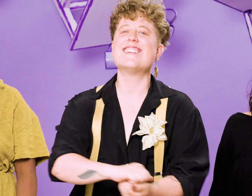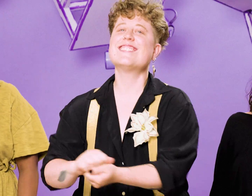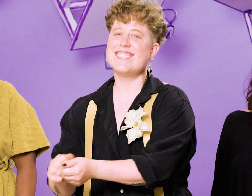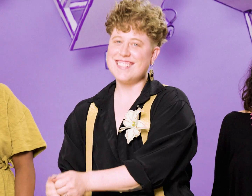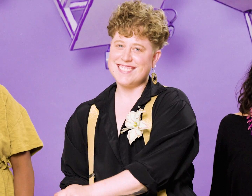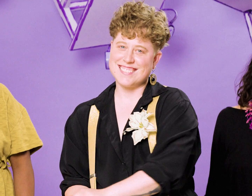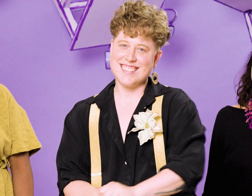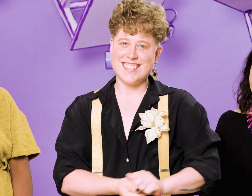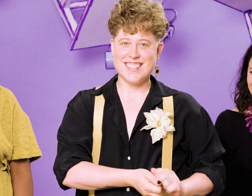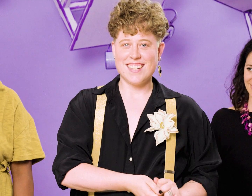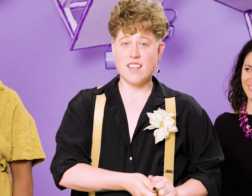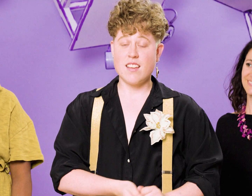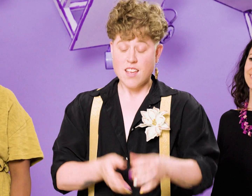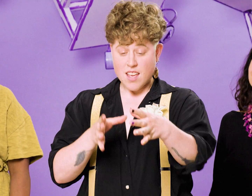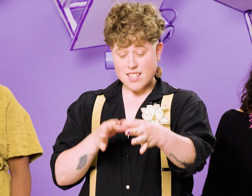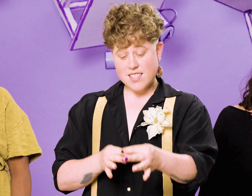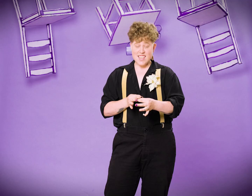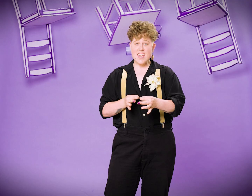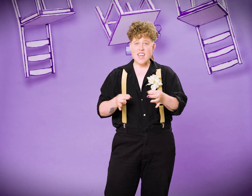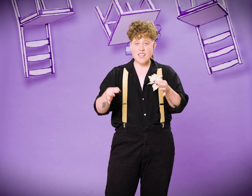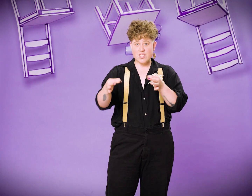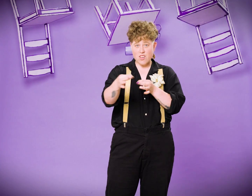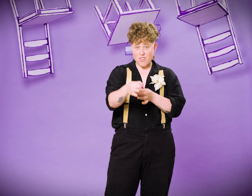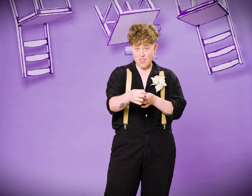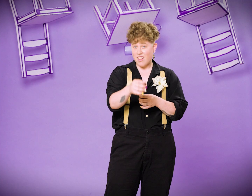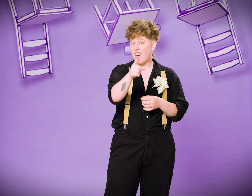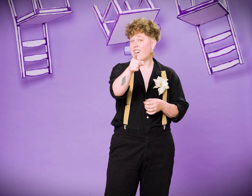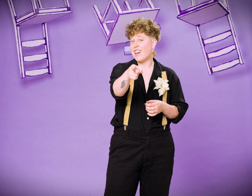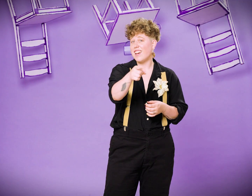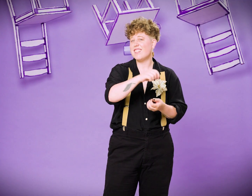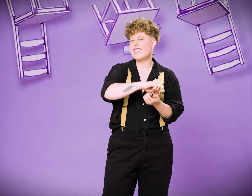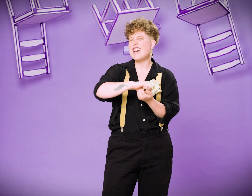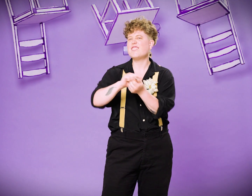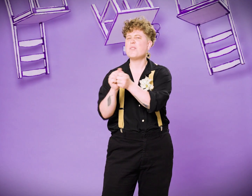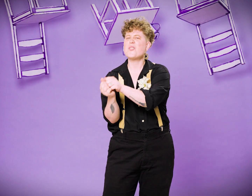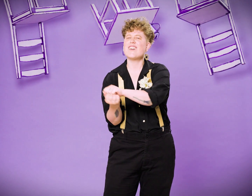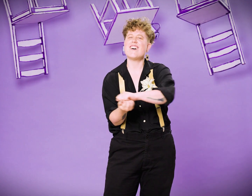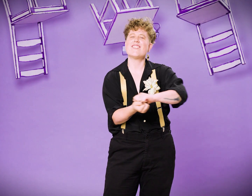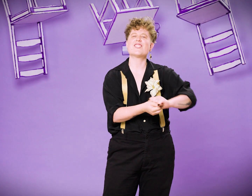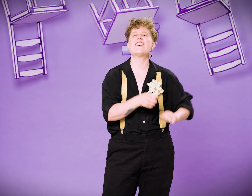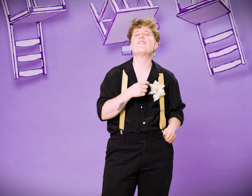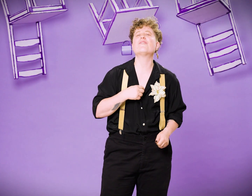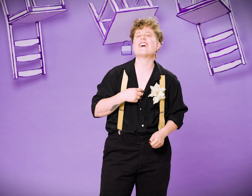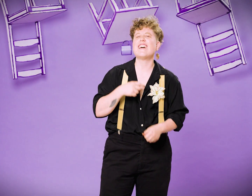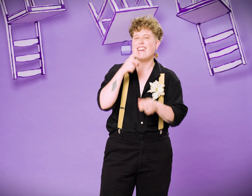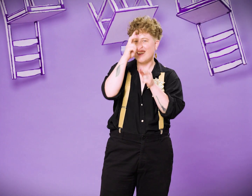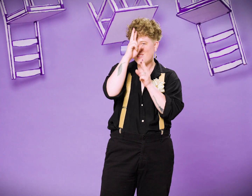'entends Si ton corps était mon corps, j'en ferais